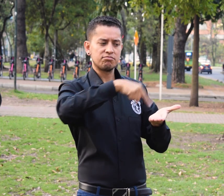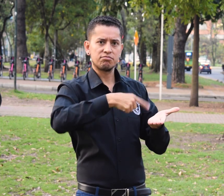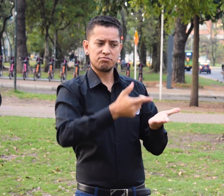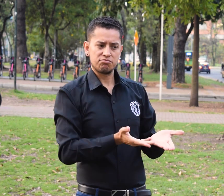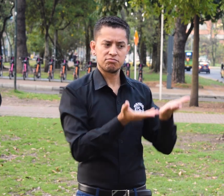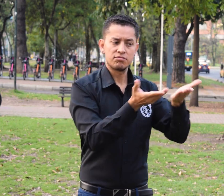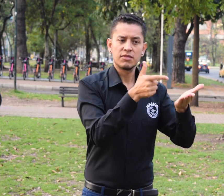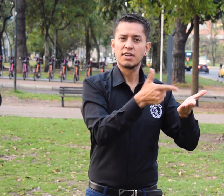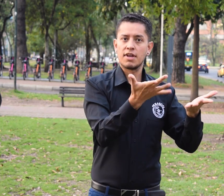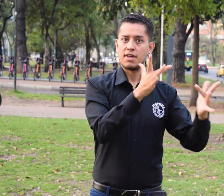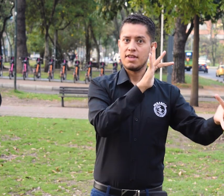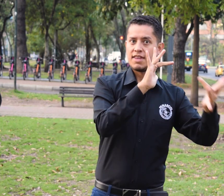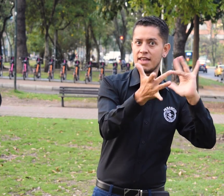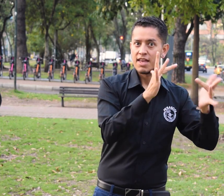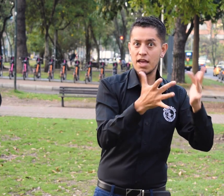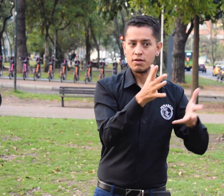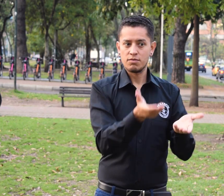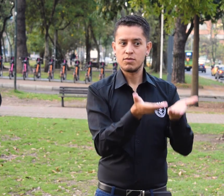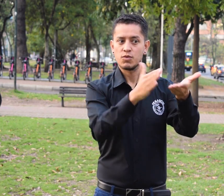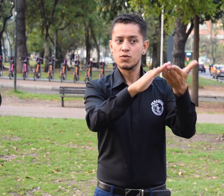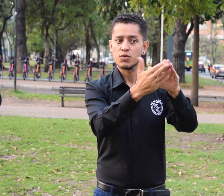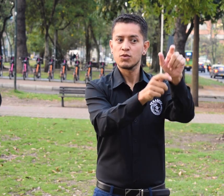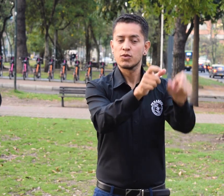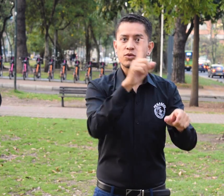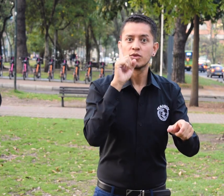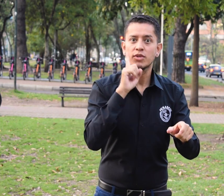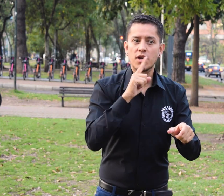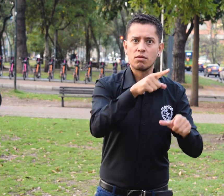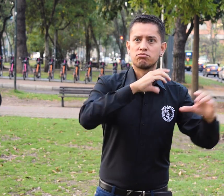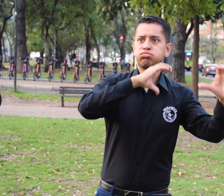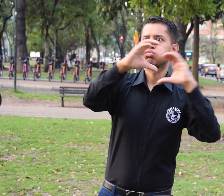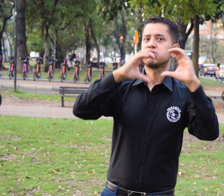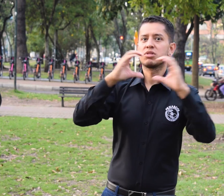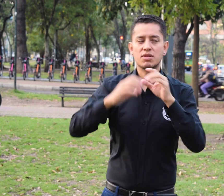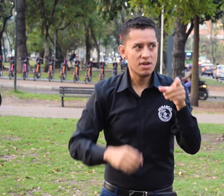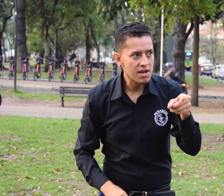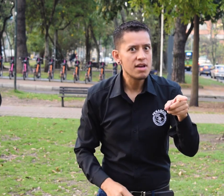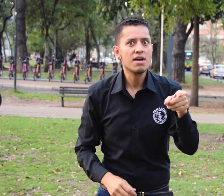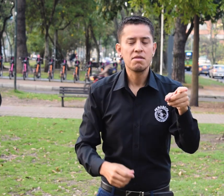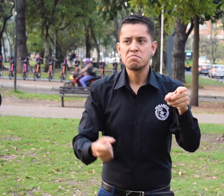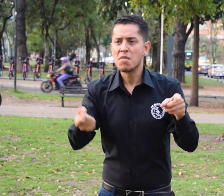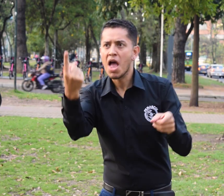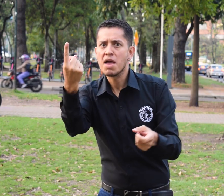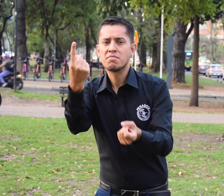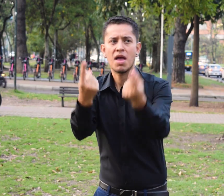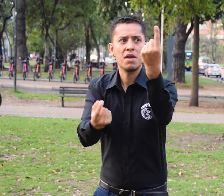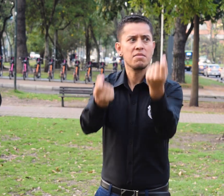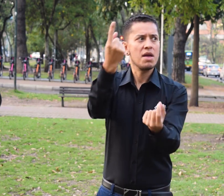proyectos como el Centro Relevo, que aportan a su comunicación. Así es que vemos cada vez más espacios surgir